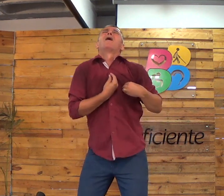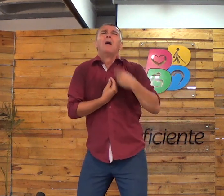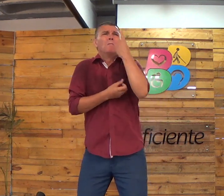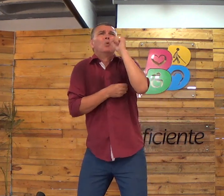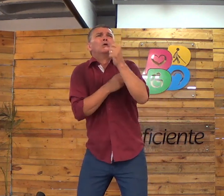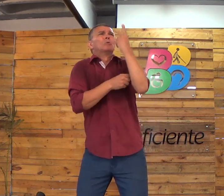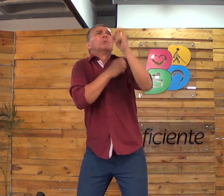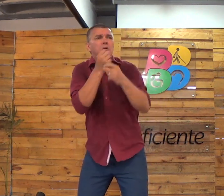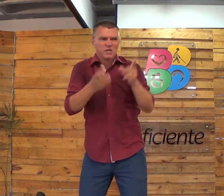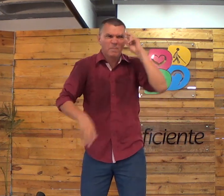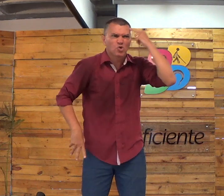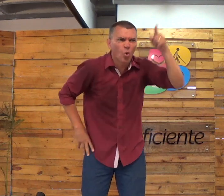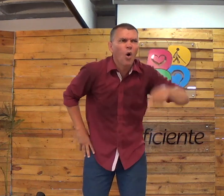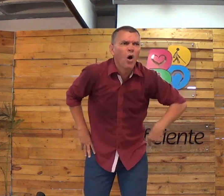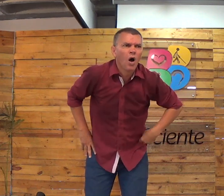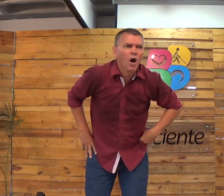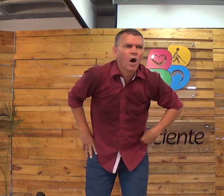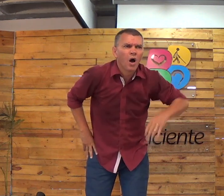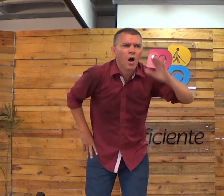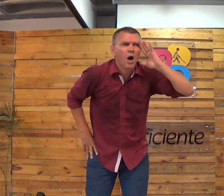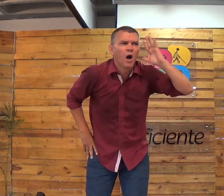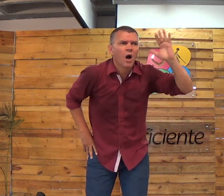Você vai pedir para morrer. Tipo, é só isso.